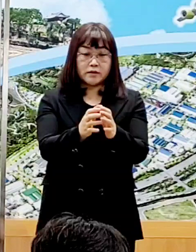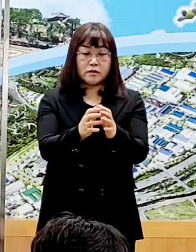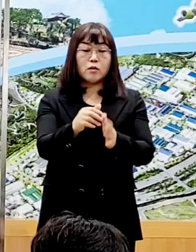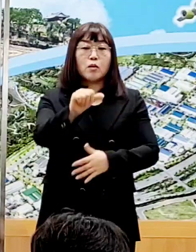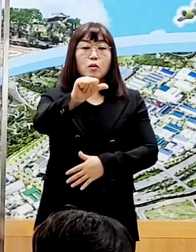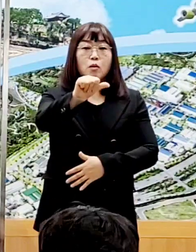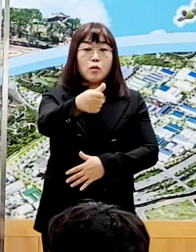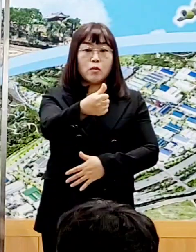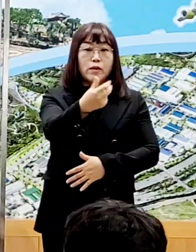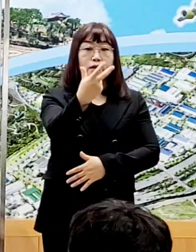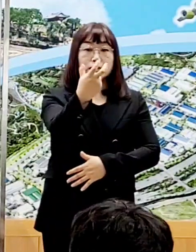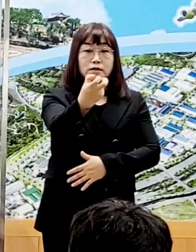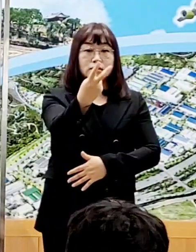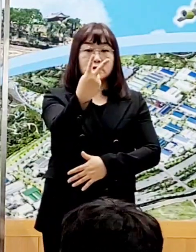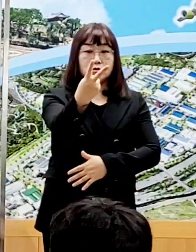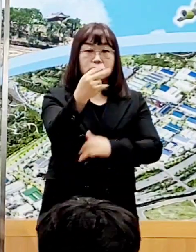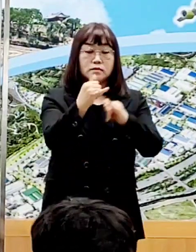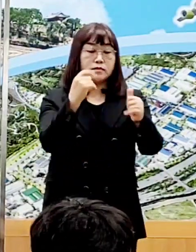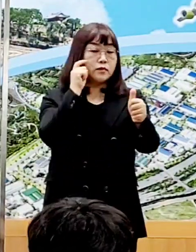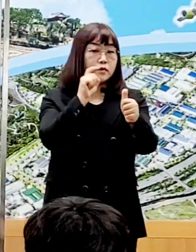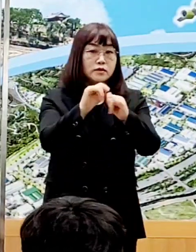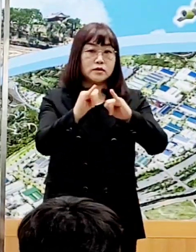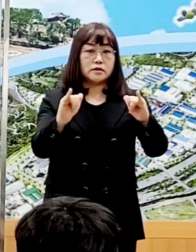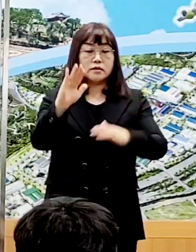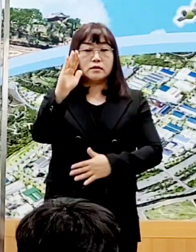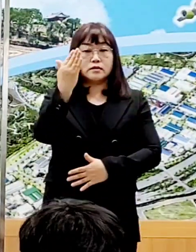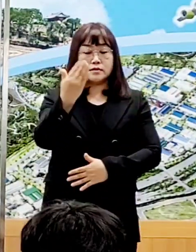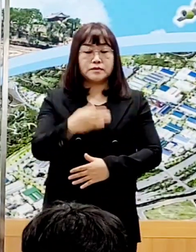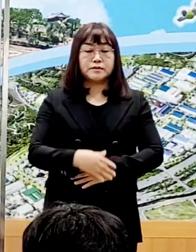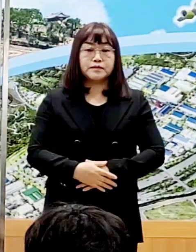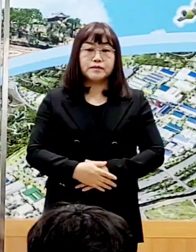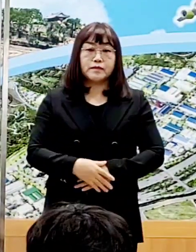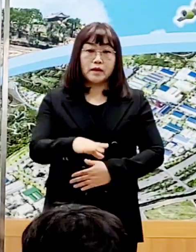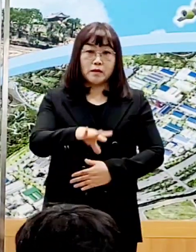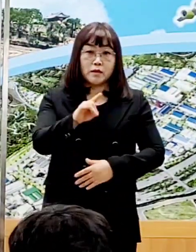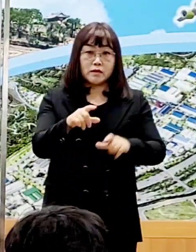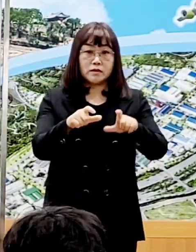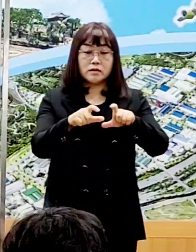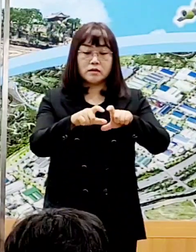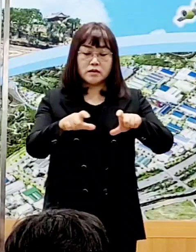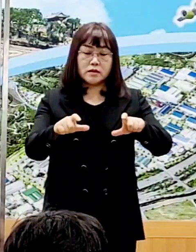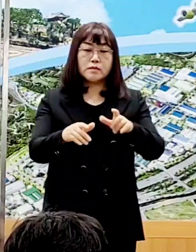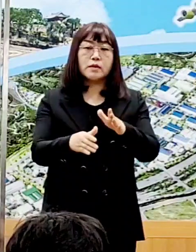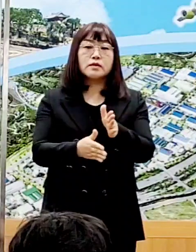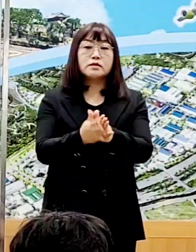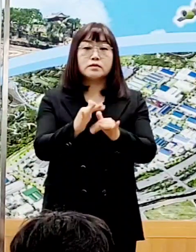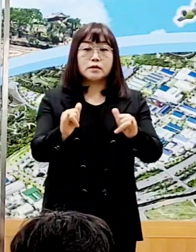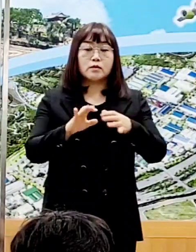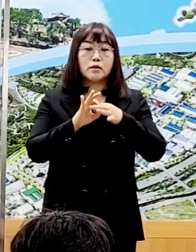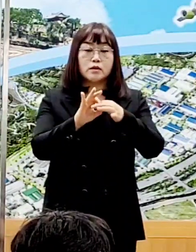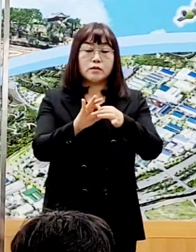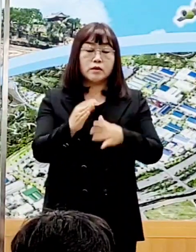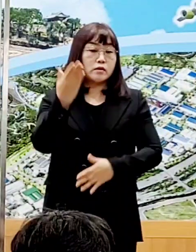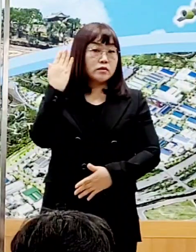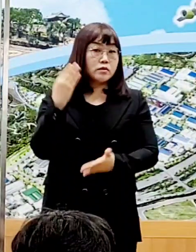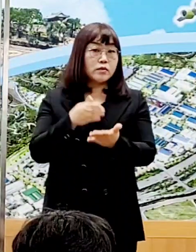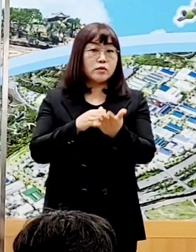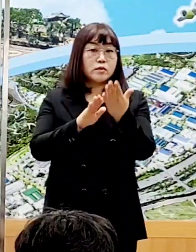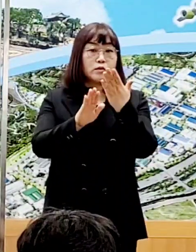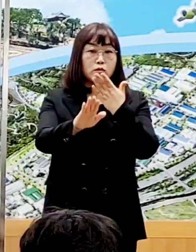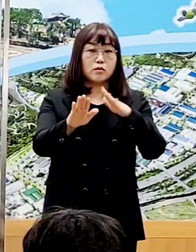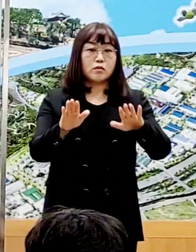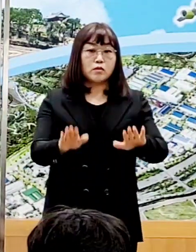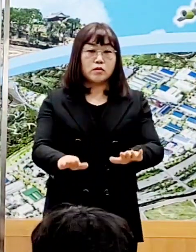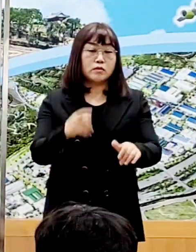572명의 확진자가 발생하였습니다. 먼저 일반 시민 관련입니다. 어제 브리핑 이후와